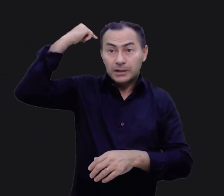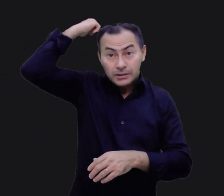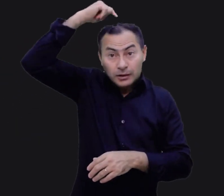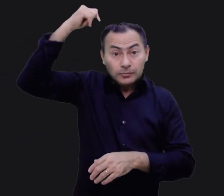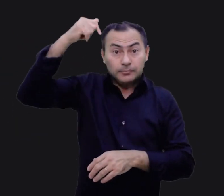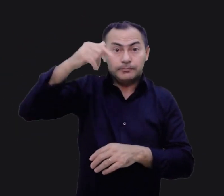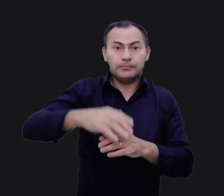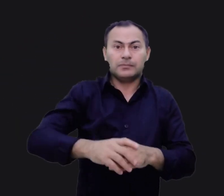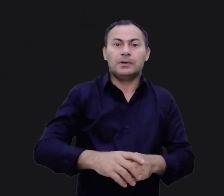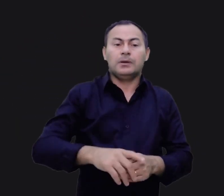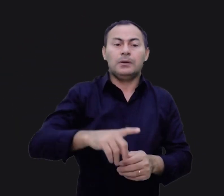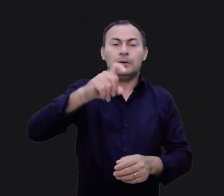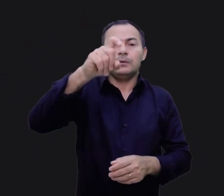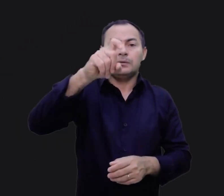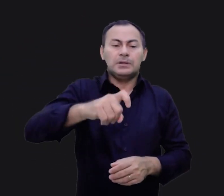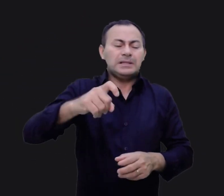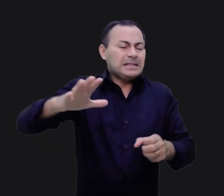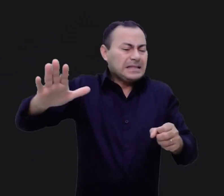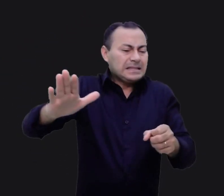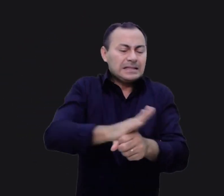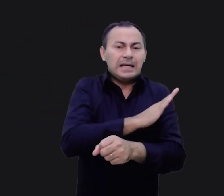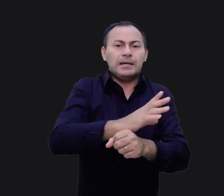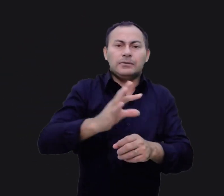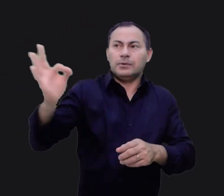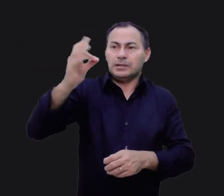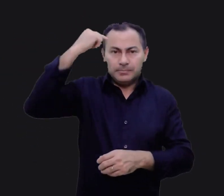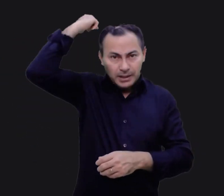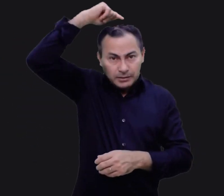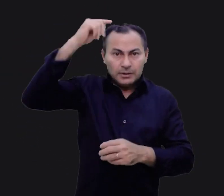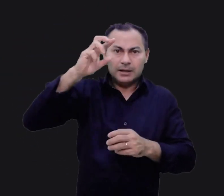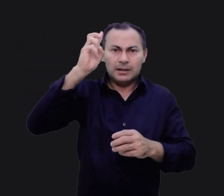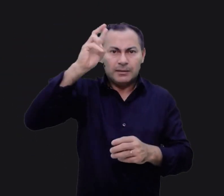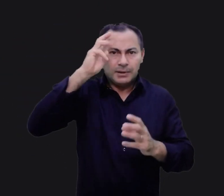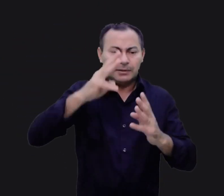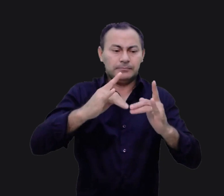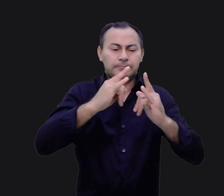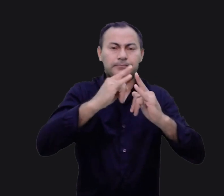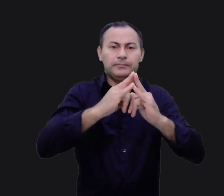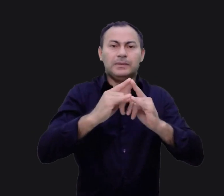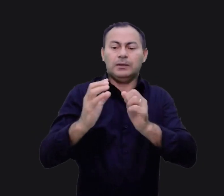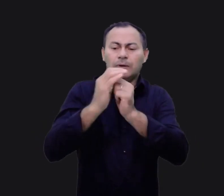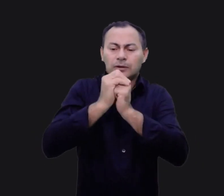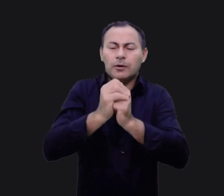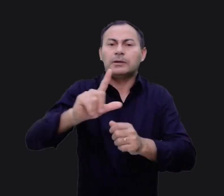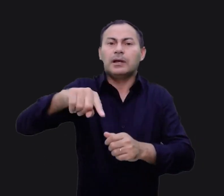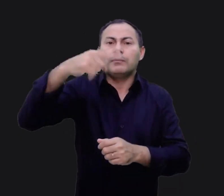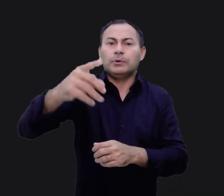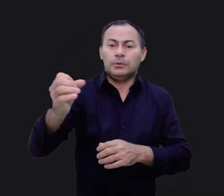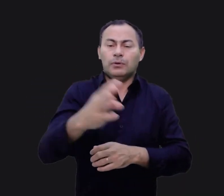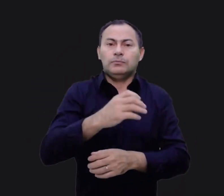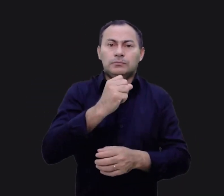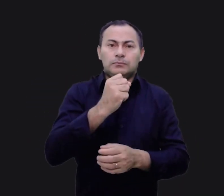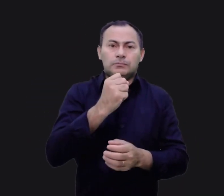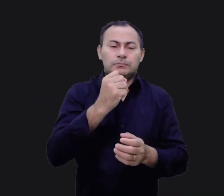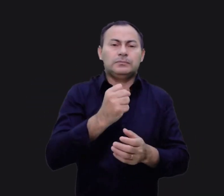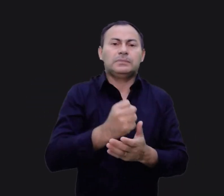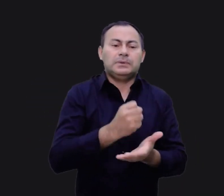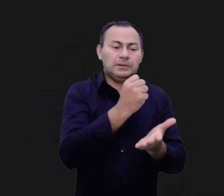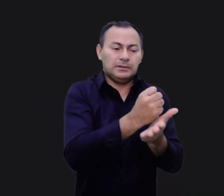Santo e o ser cheio do Espírito. Lembre-se que a tenda de adoração mais tarde no Novo Testamento torna-se a figura